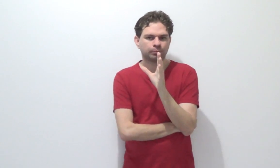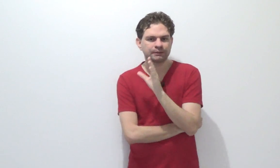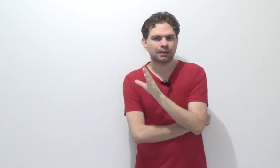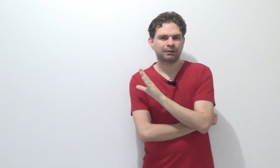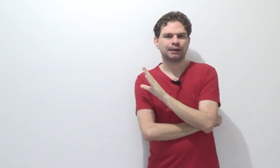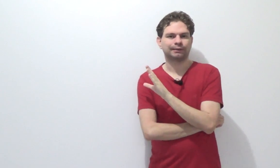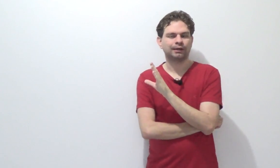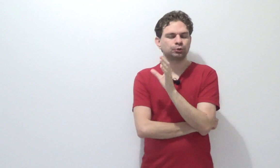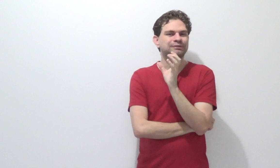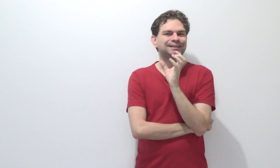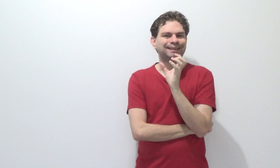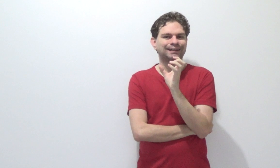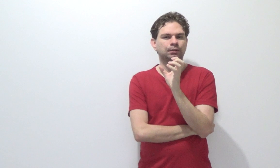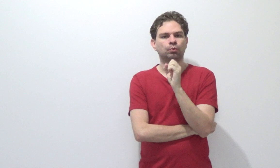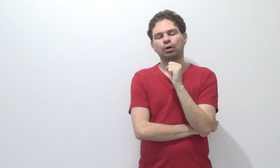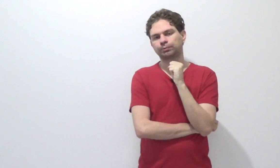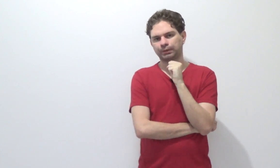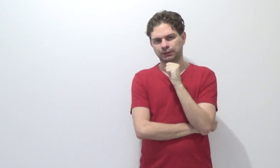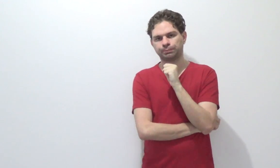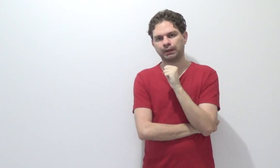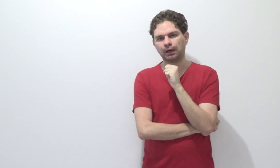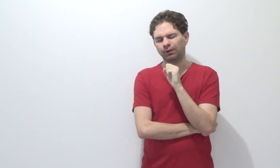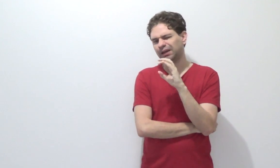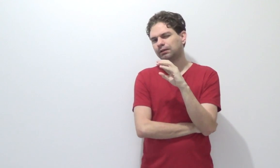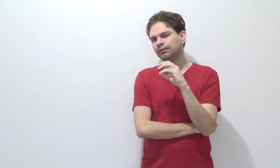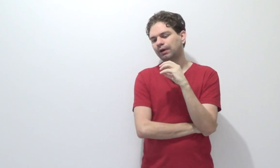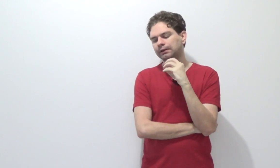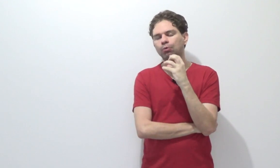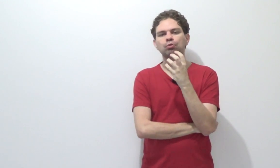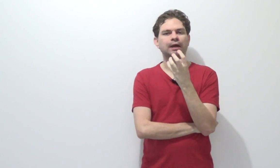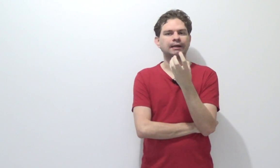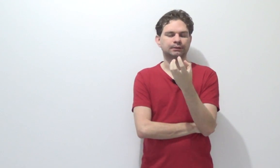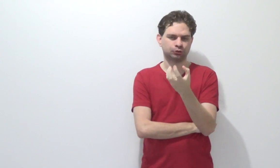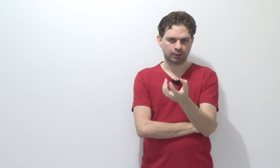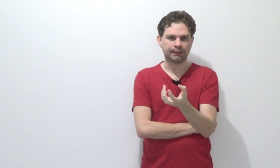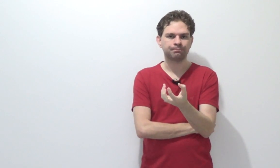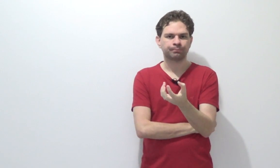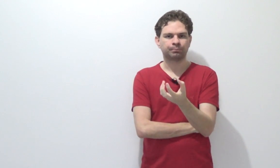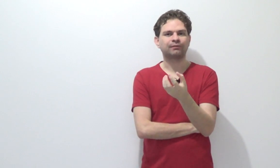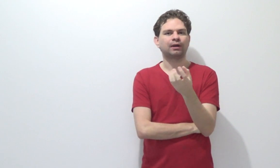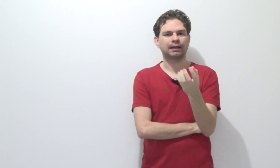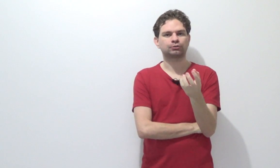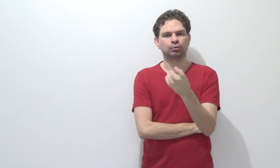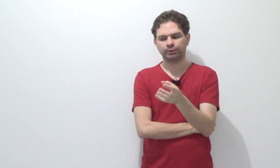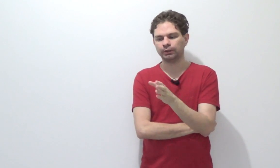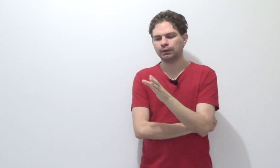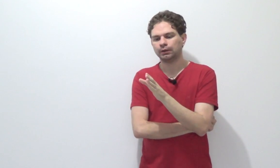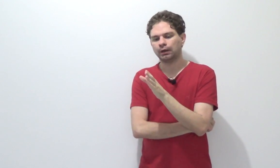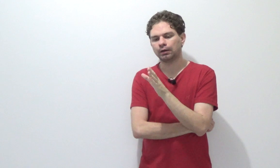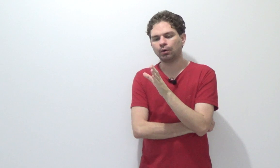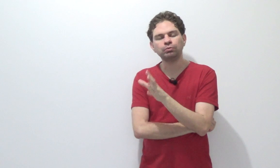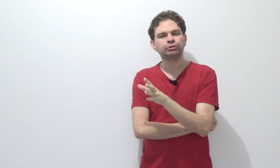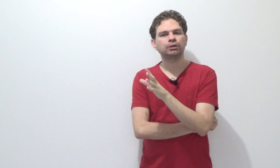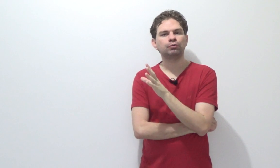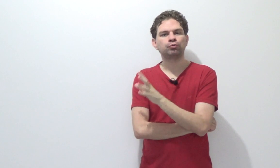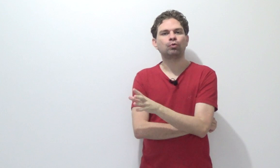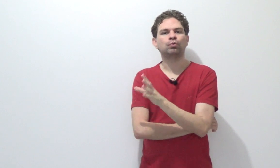começar a brincadeira. Artigo 70 do Código de Processo Penal, ele que vai inaugurar essa história pra falar sobre onde eu vou